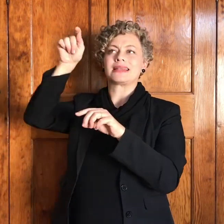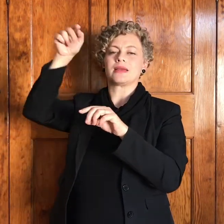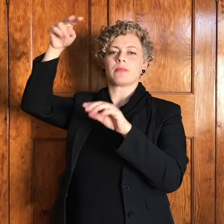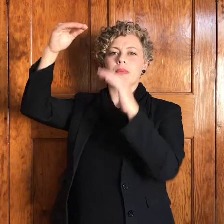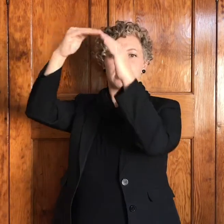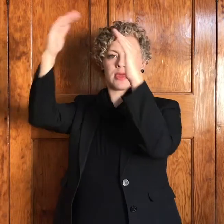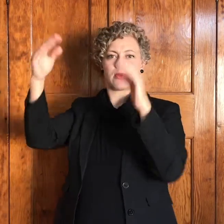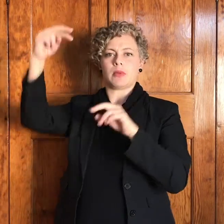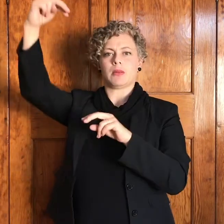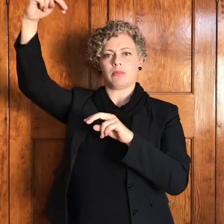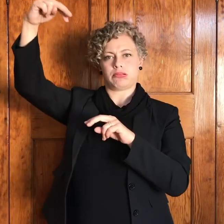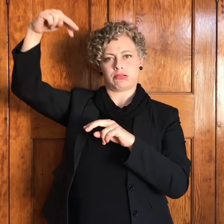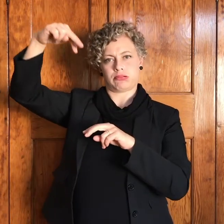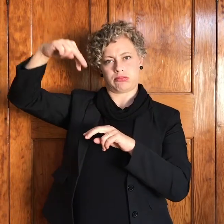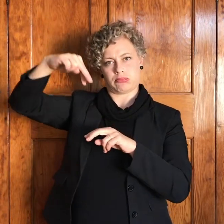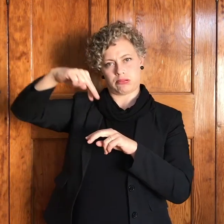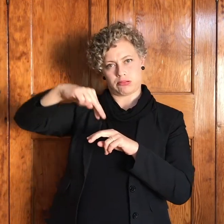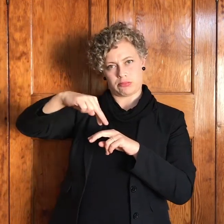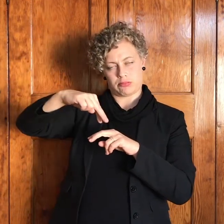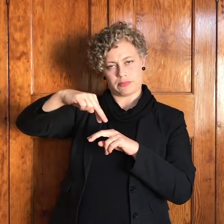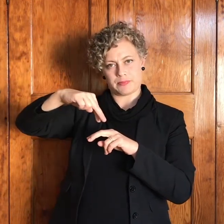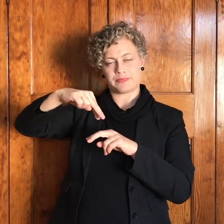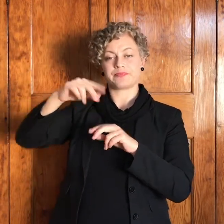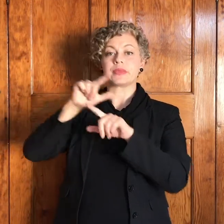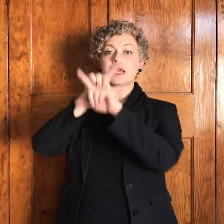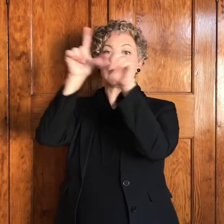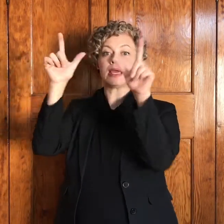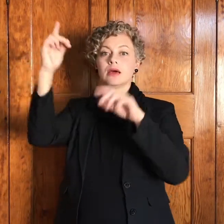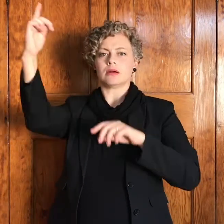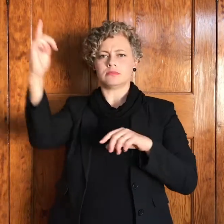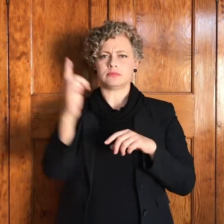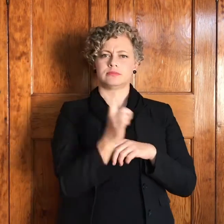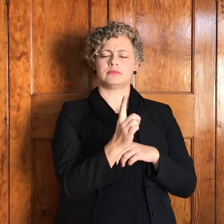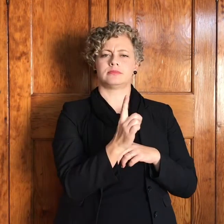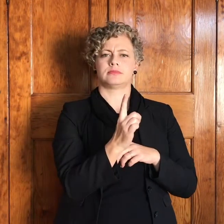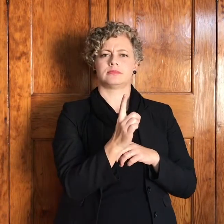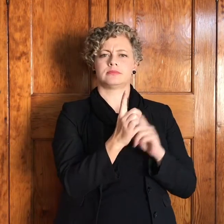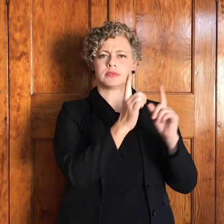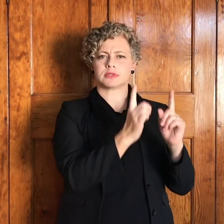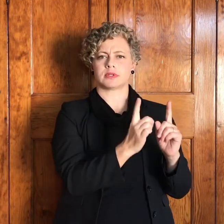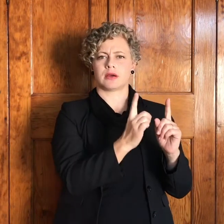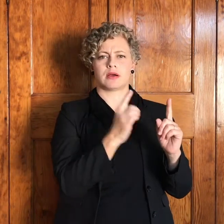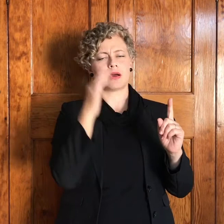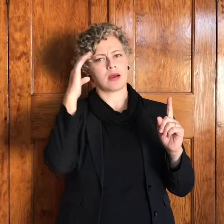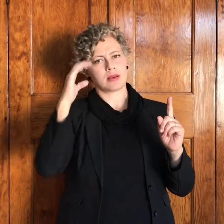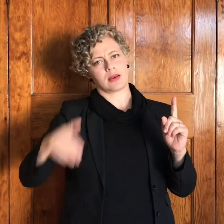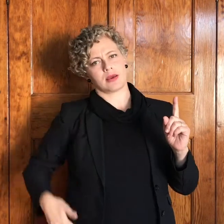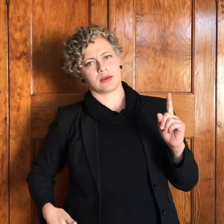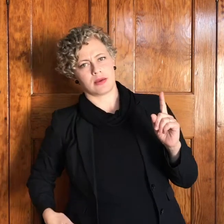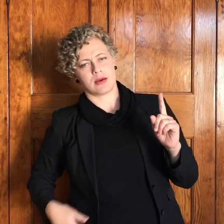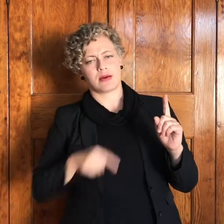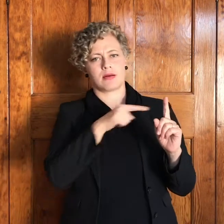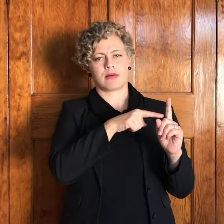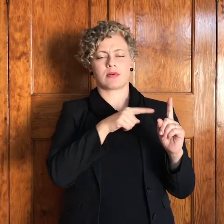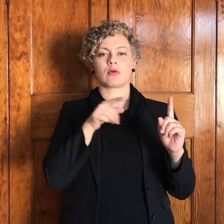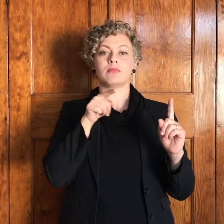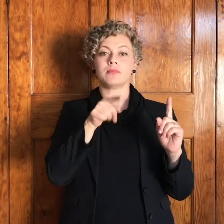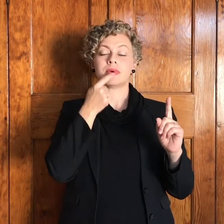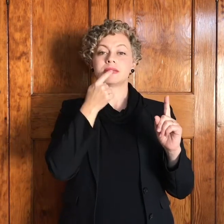toekom staan die herre by jacob en sê ek is die herre die god van jou voorvader abram die god van isak ek sal die grond